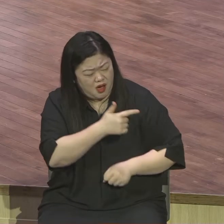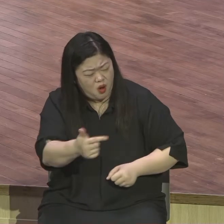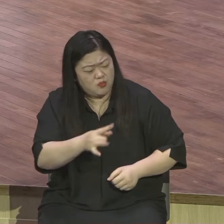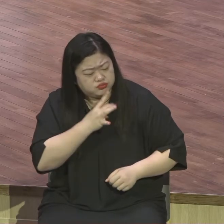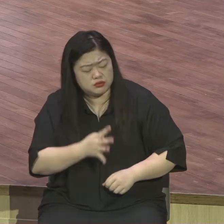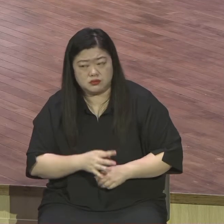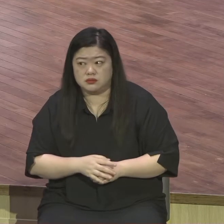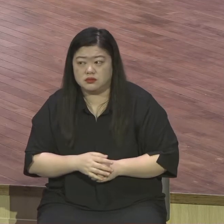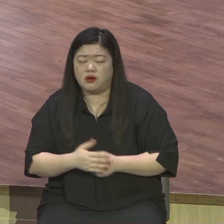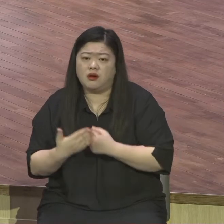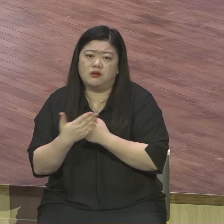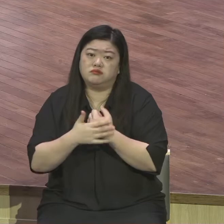놀랍다.